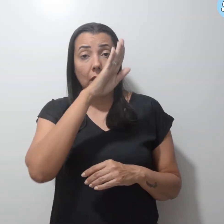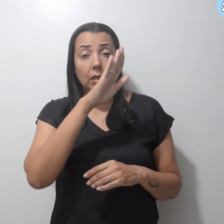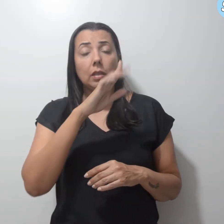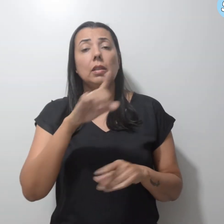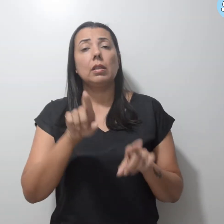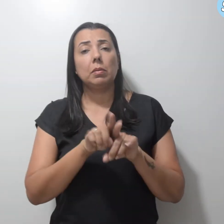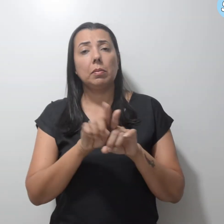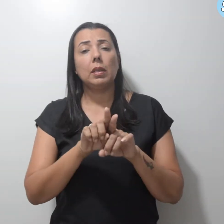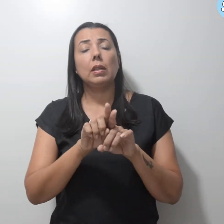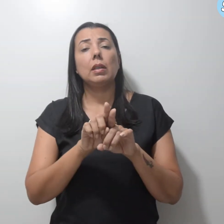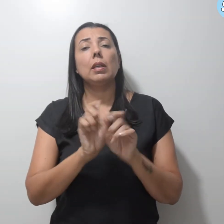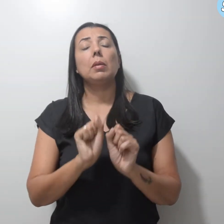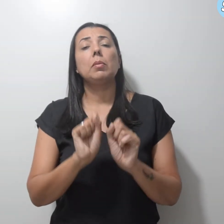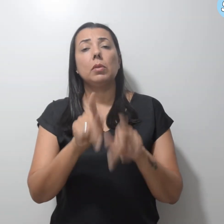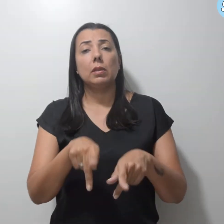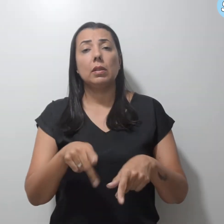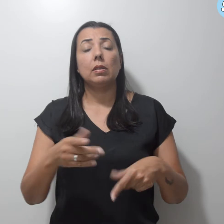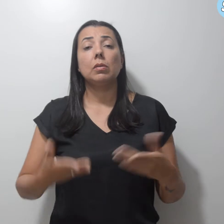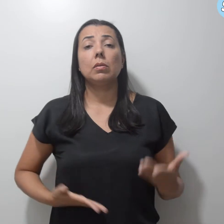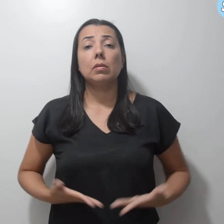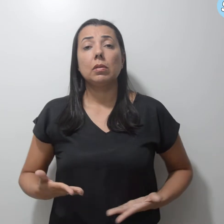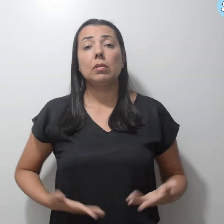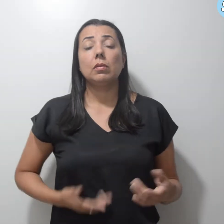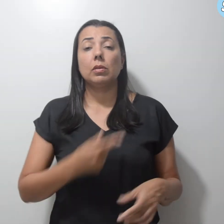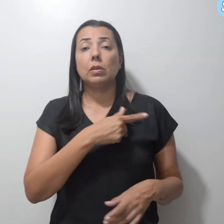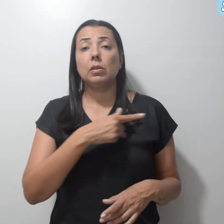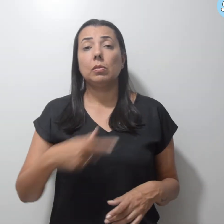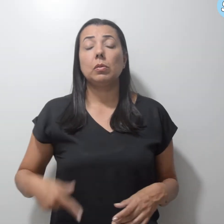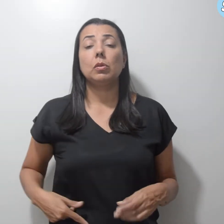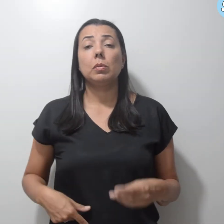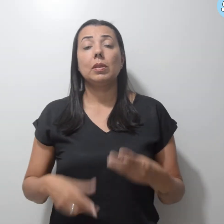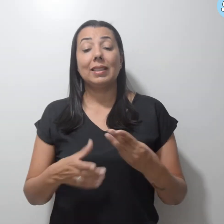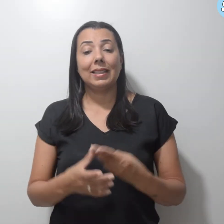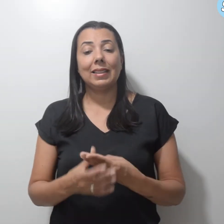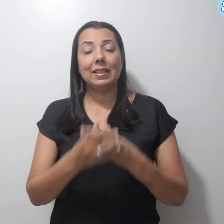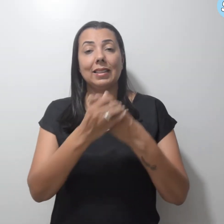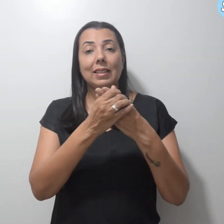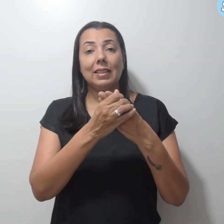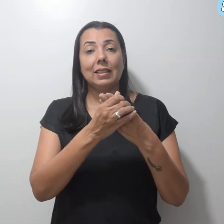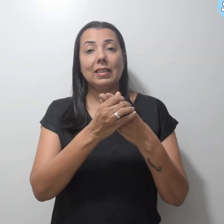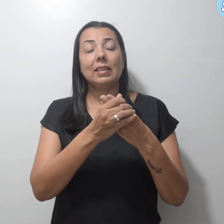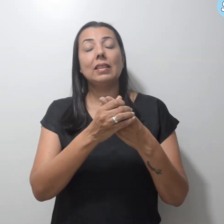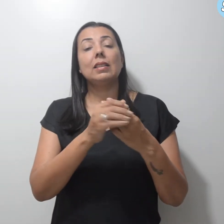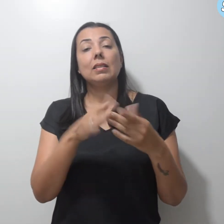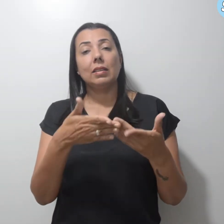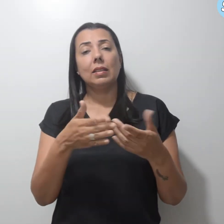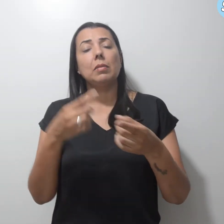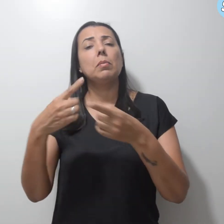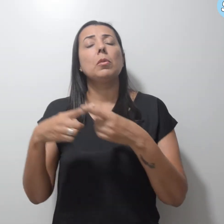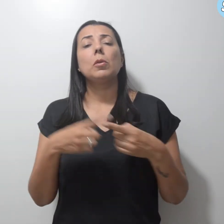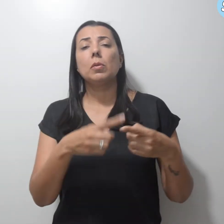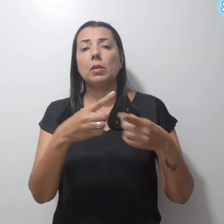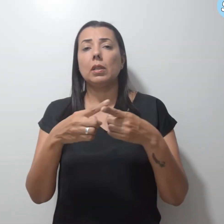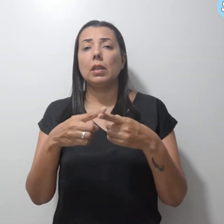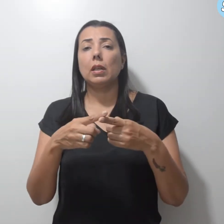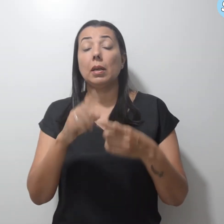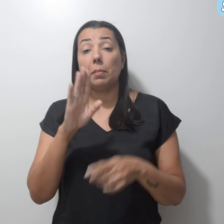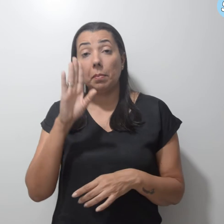aposentados do serviço público nas três esferas da União. Porque, ao priorizar e